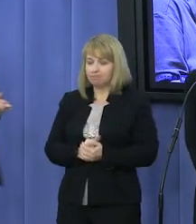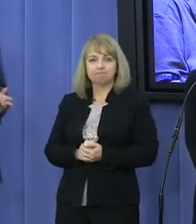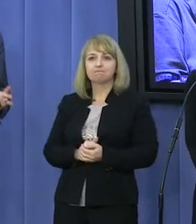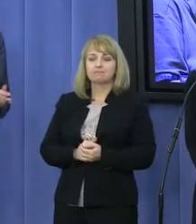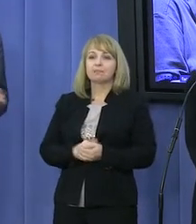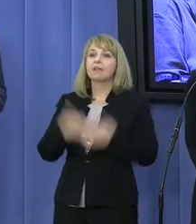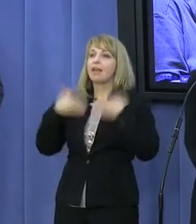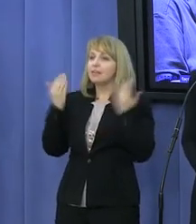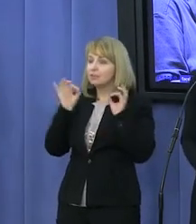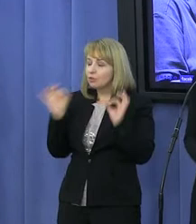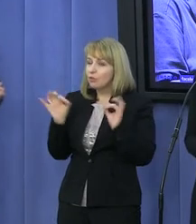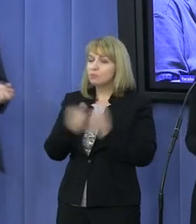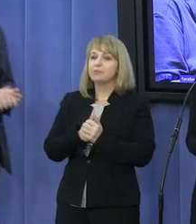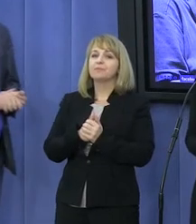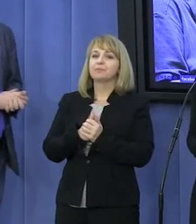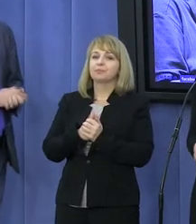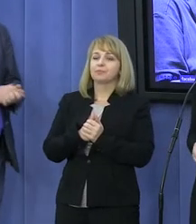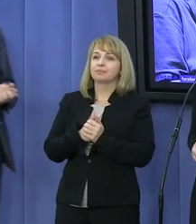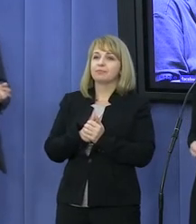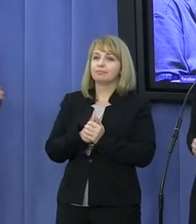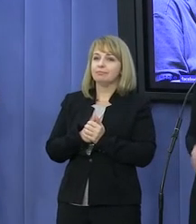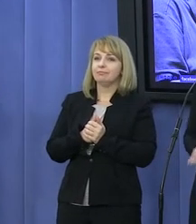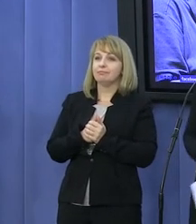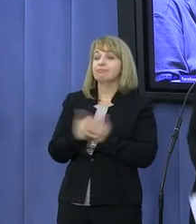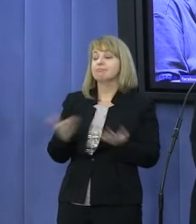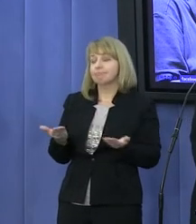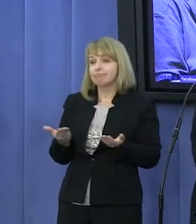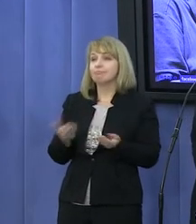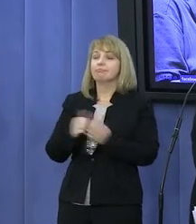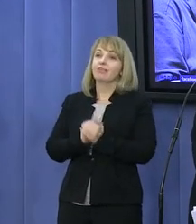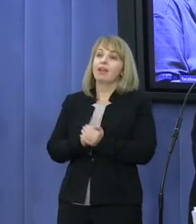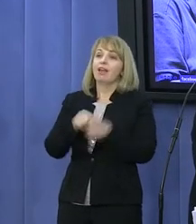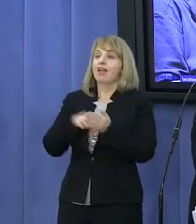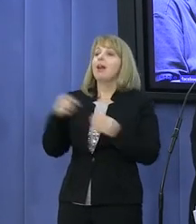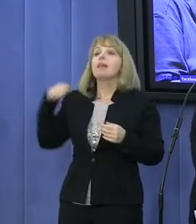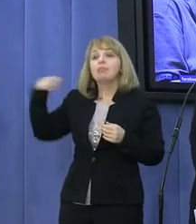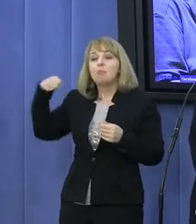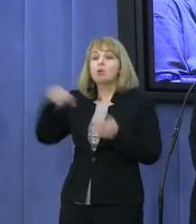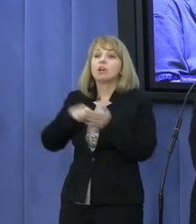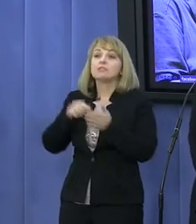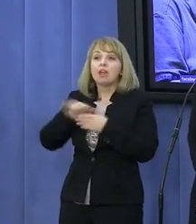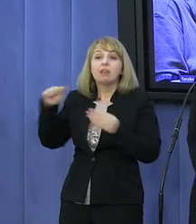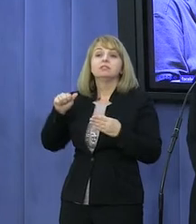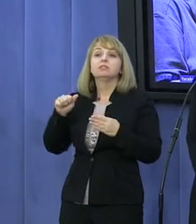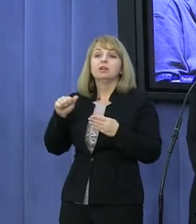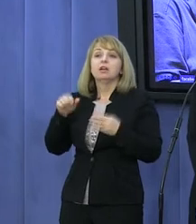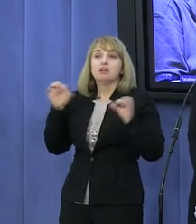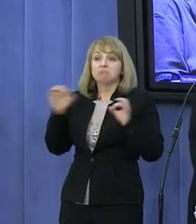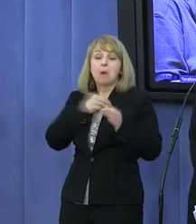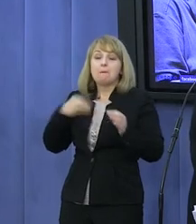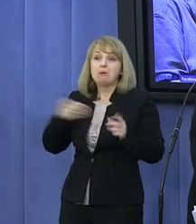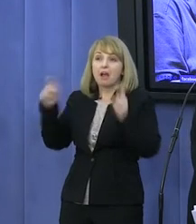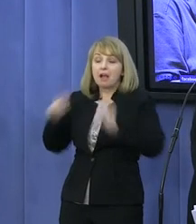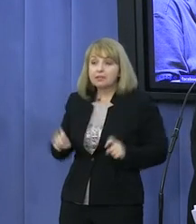Dzień dobry Państwu. No cóż, to, że demokracja w Polsce przeżywa kryzys, to wiemy. Nie